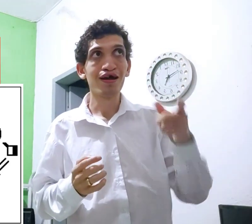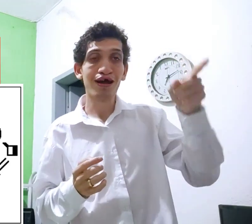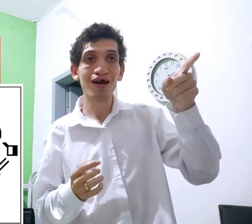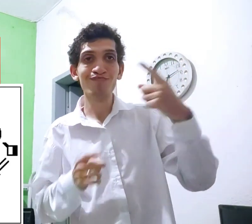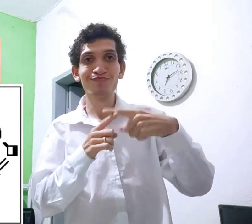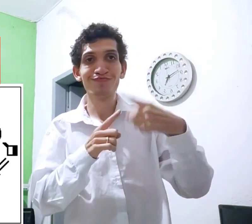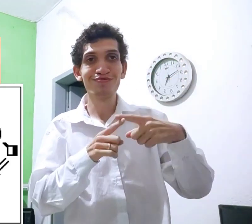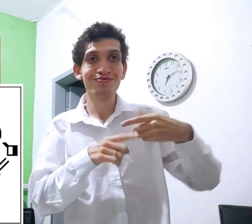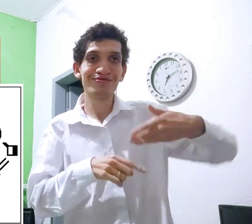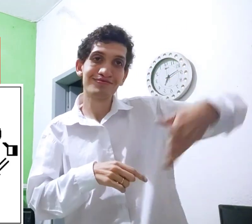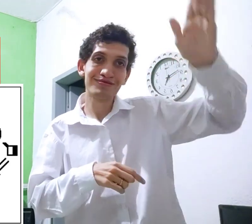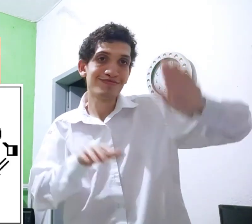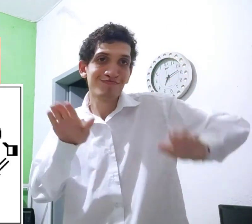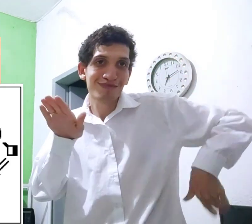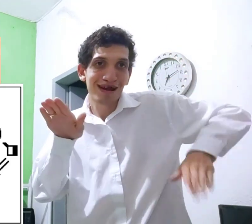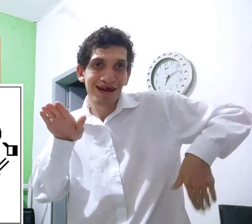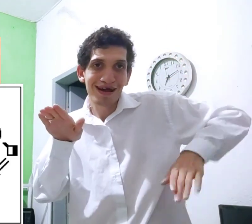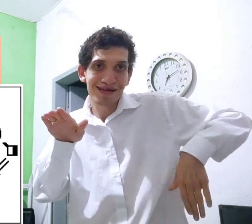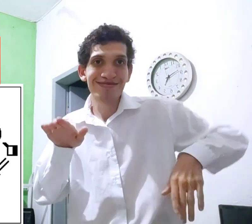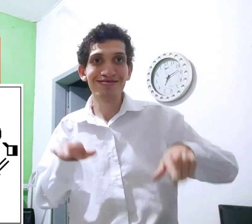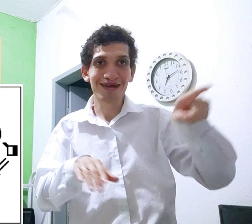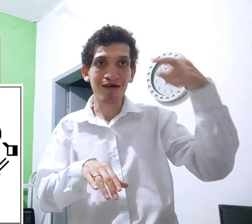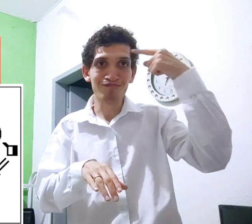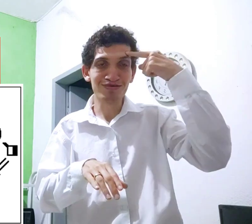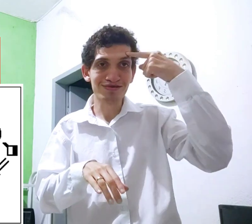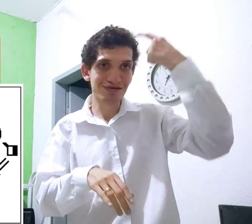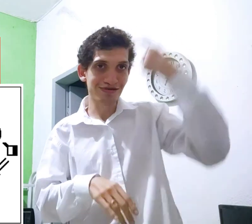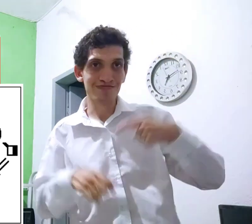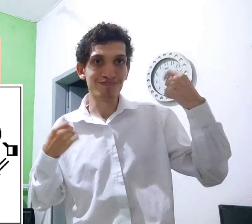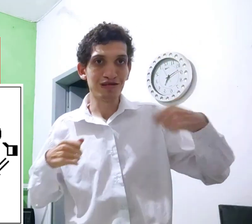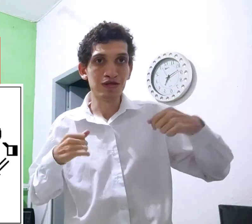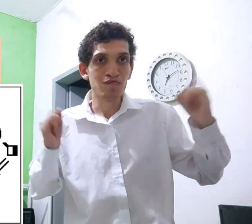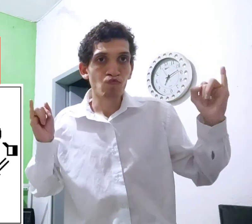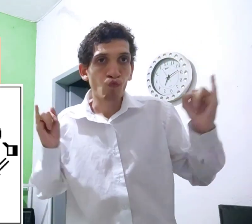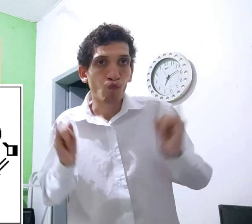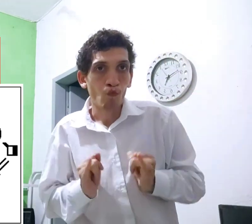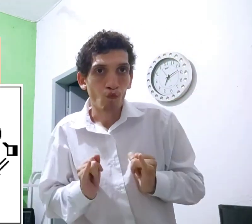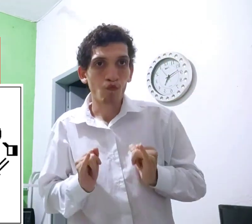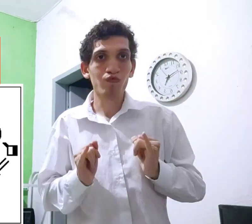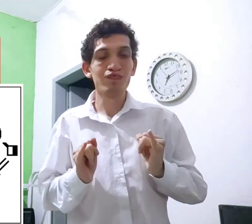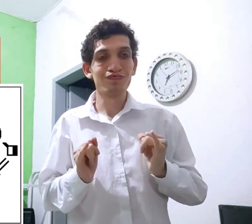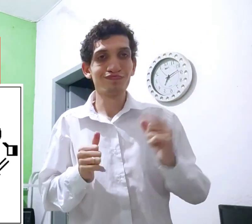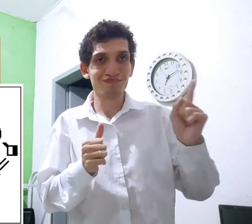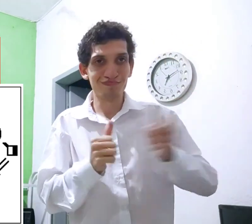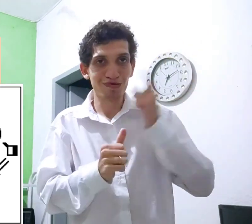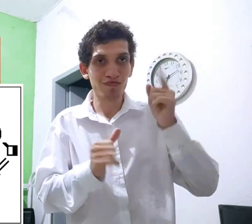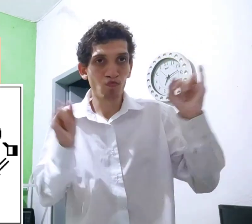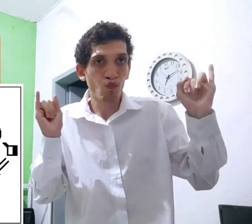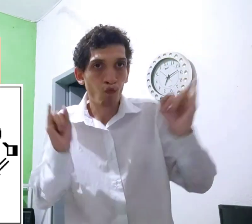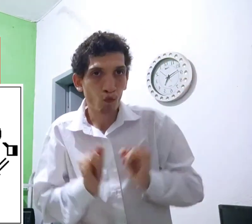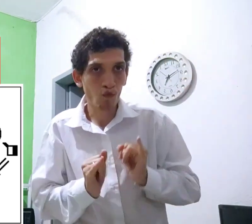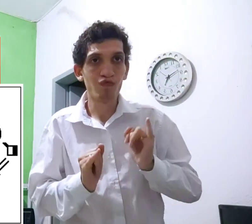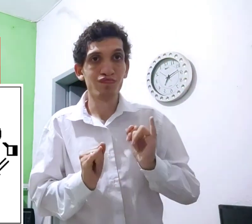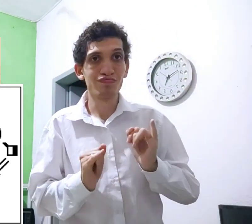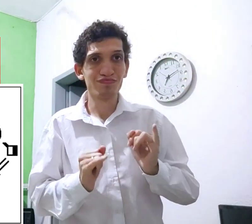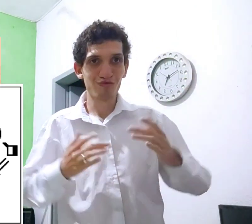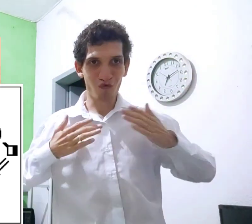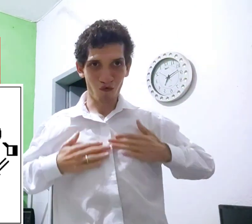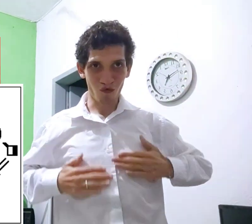quer ir na praia. Aí pensa, eu preciso apinar, meu corpo apinar,